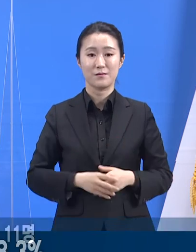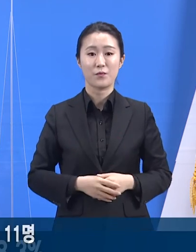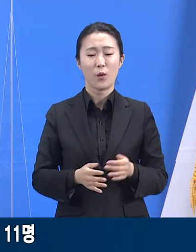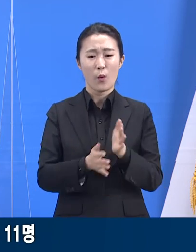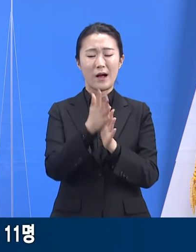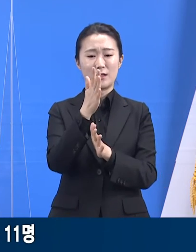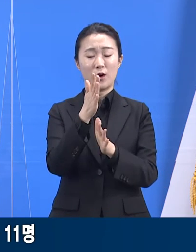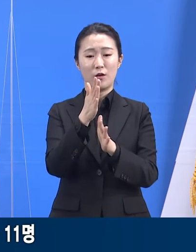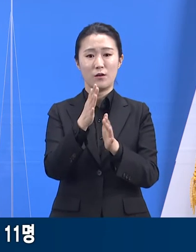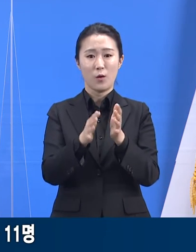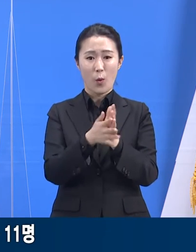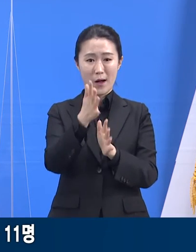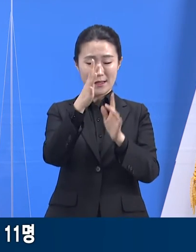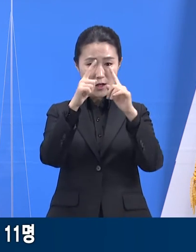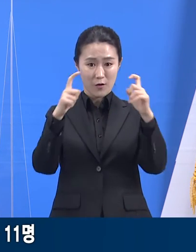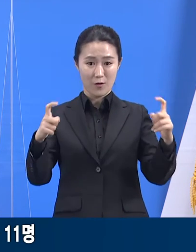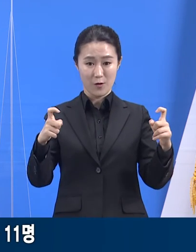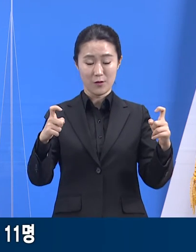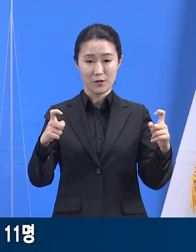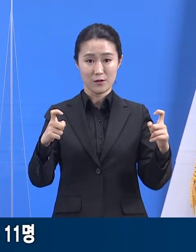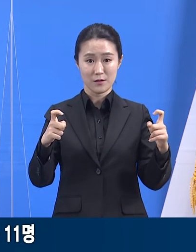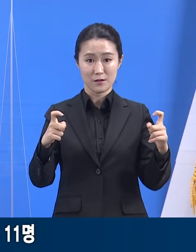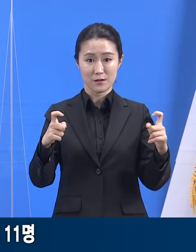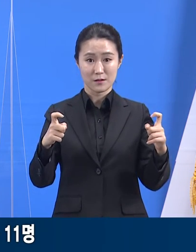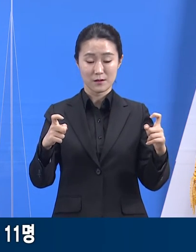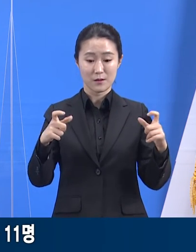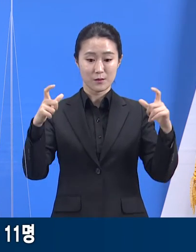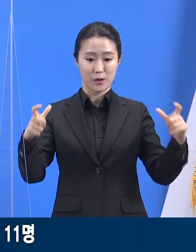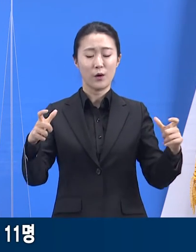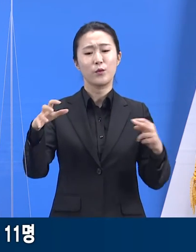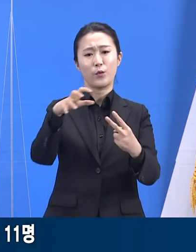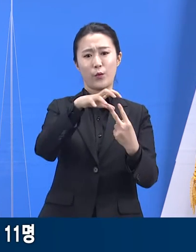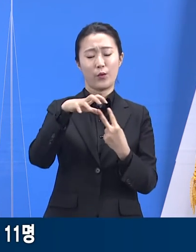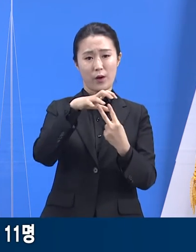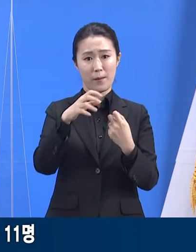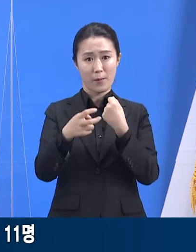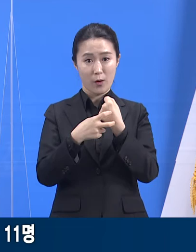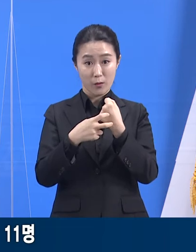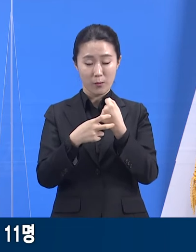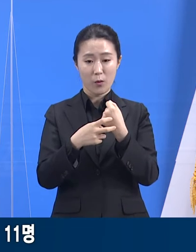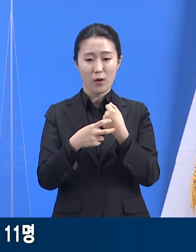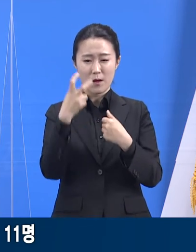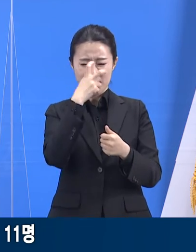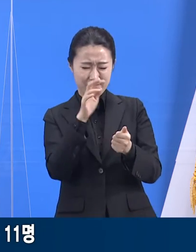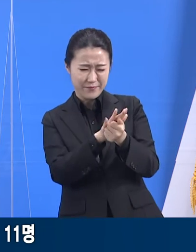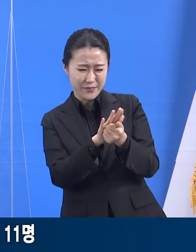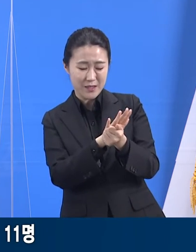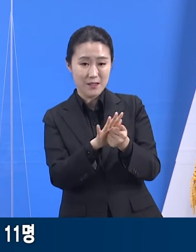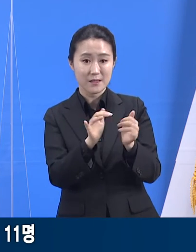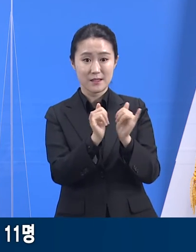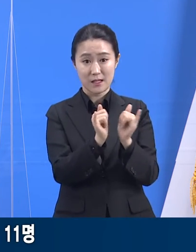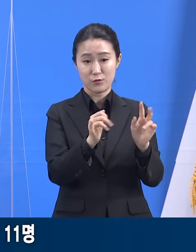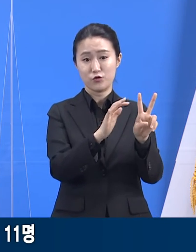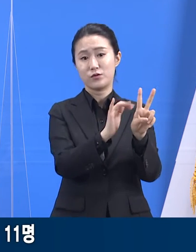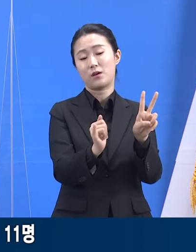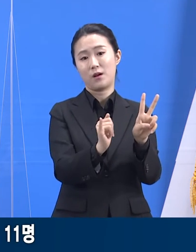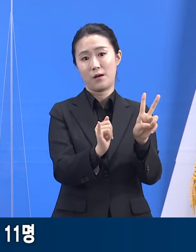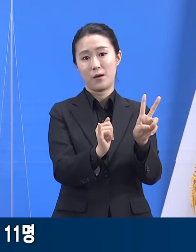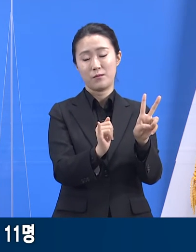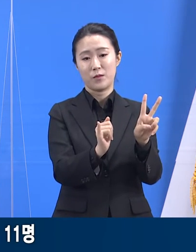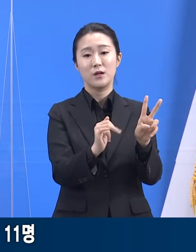지난 29일 화성시 소재 요양병원엔 간병인 2명이 일주일에 1회 시행하는